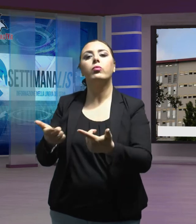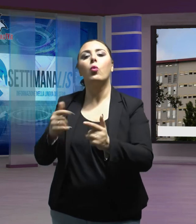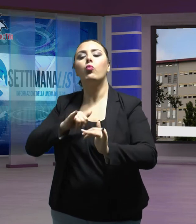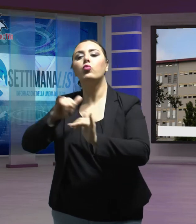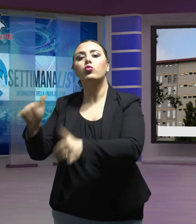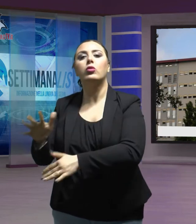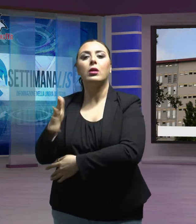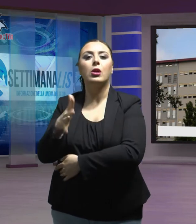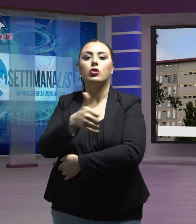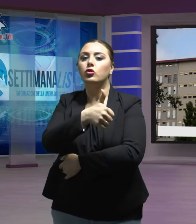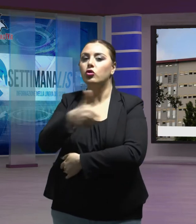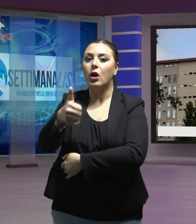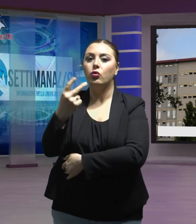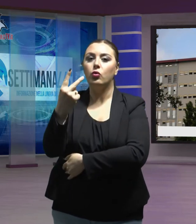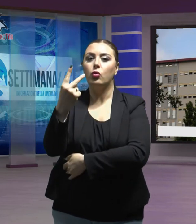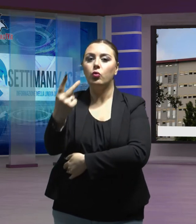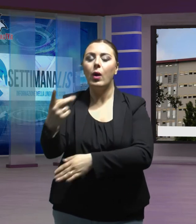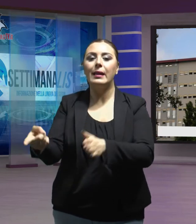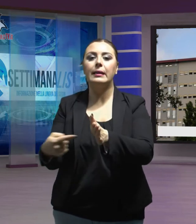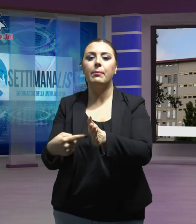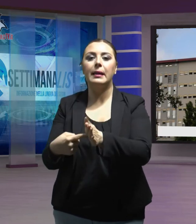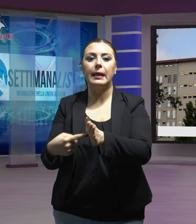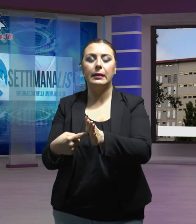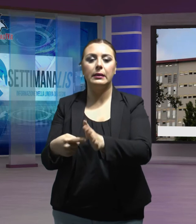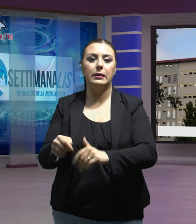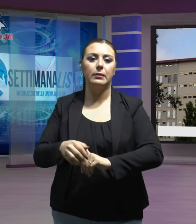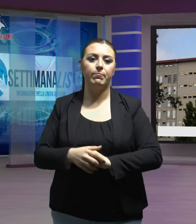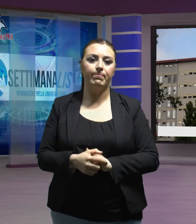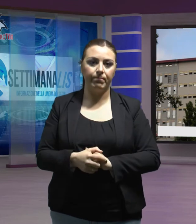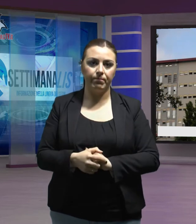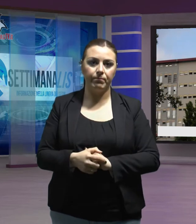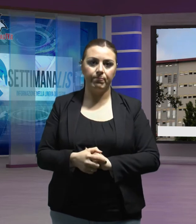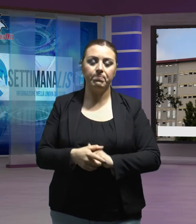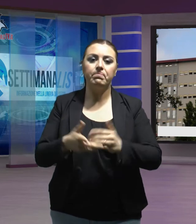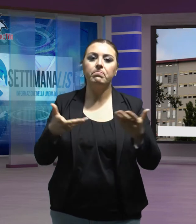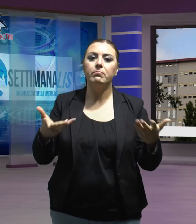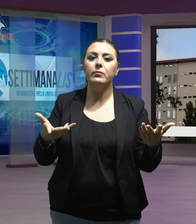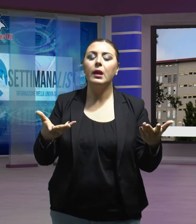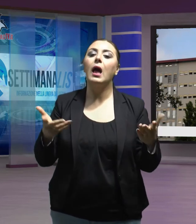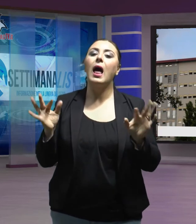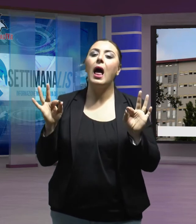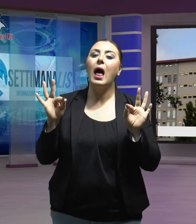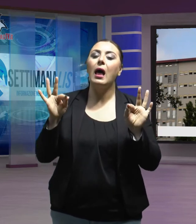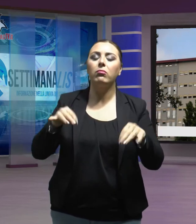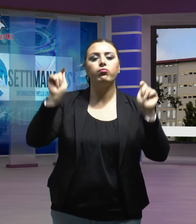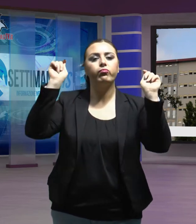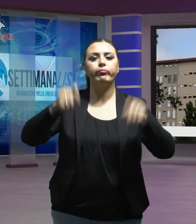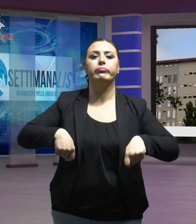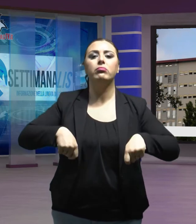102 dipendenti. Intanto è arrivato il via libera per altre